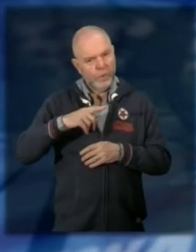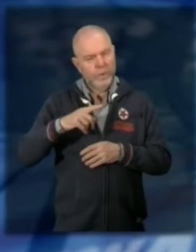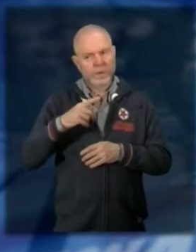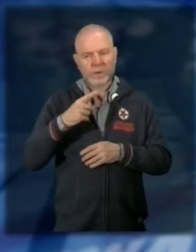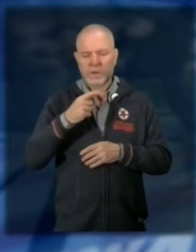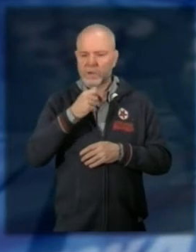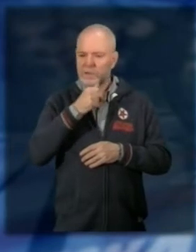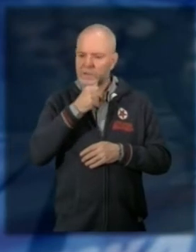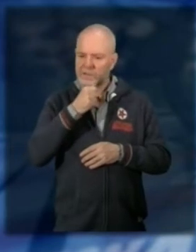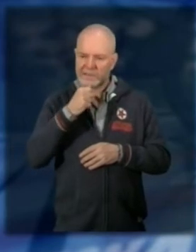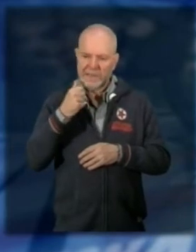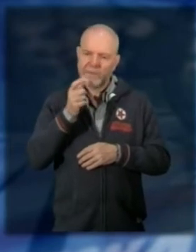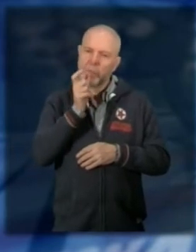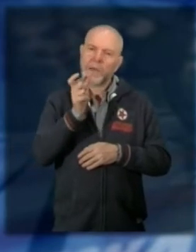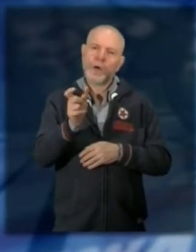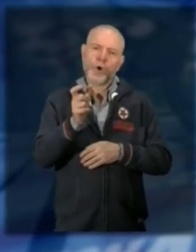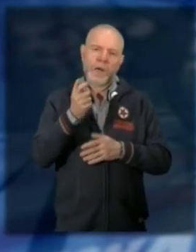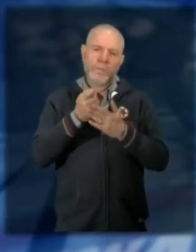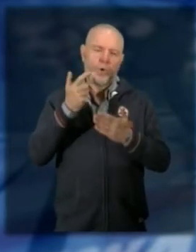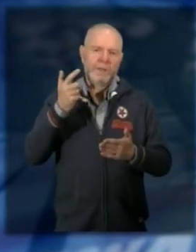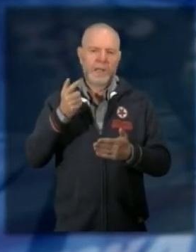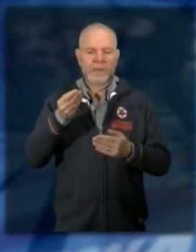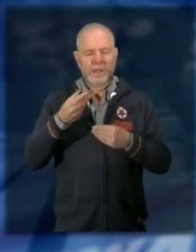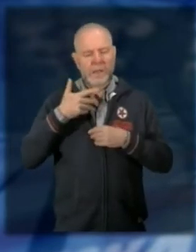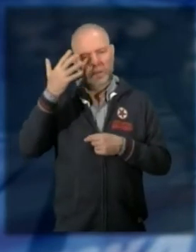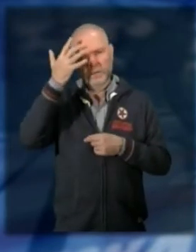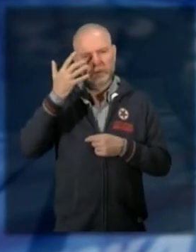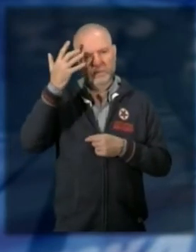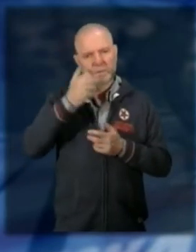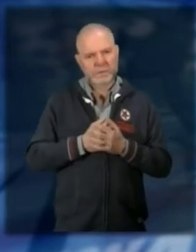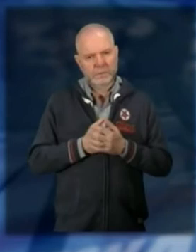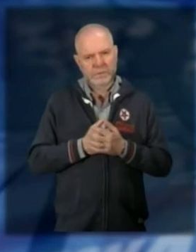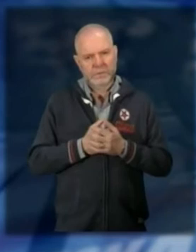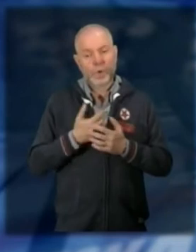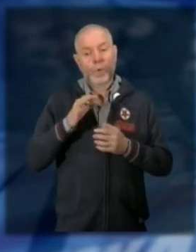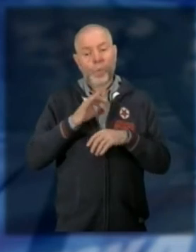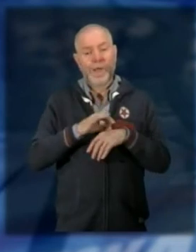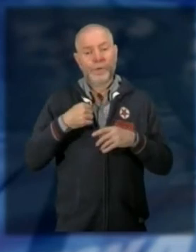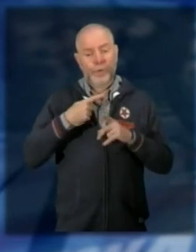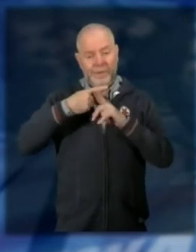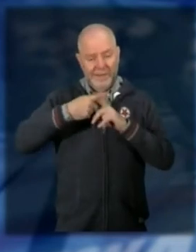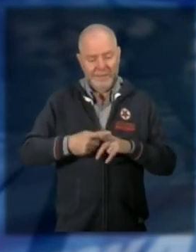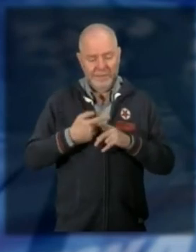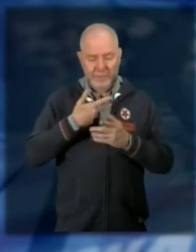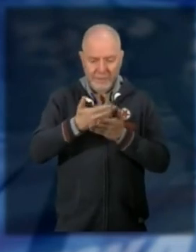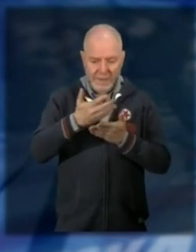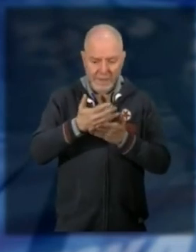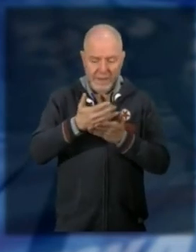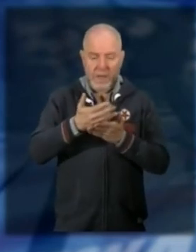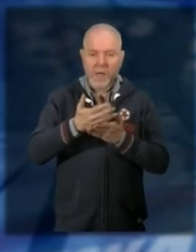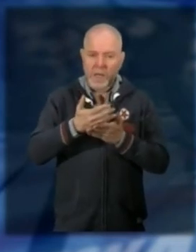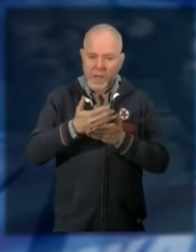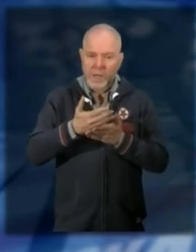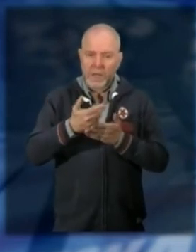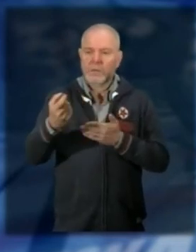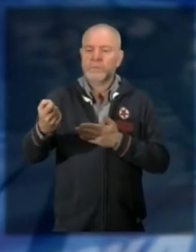per poter riflettere e vedo che questo spesso succede dopo le testimonianze mi capita di ricevere dei messaggi